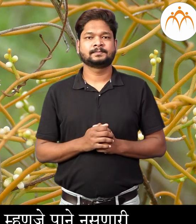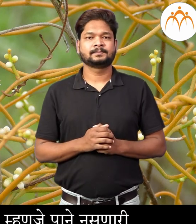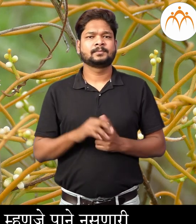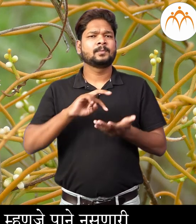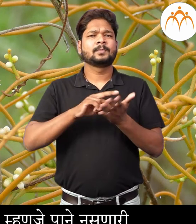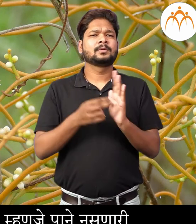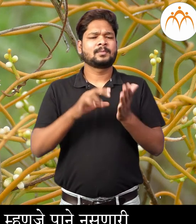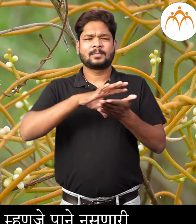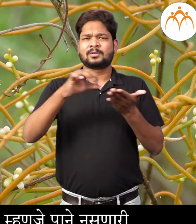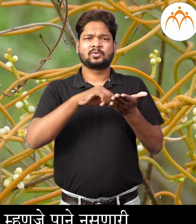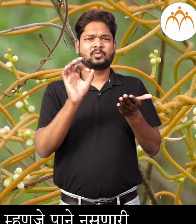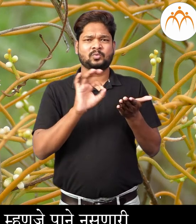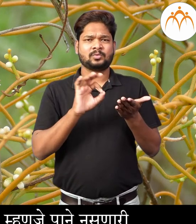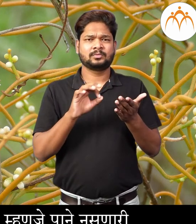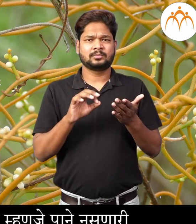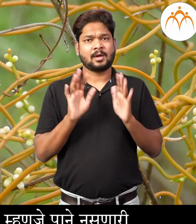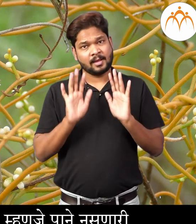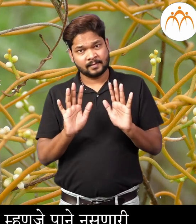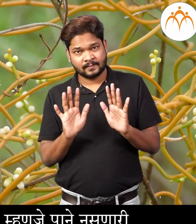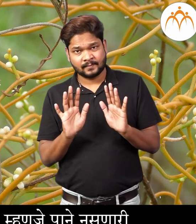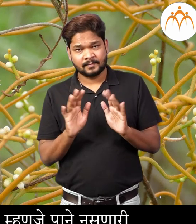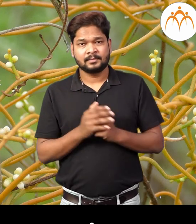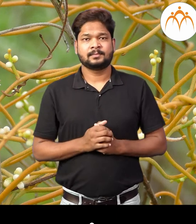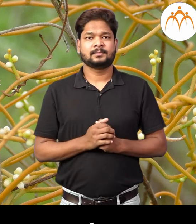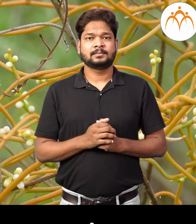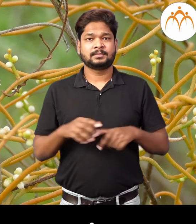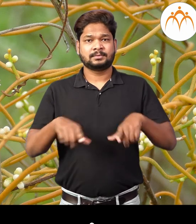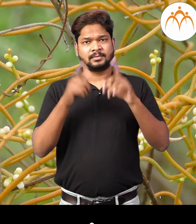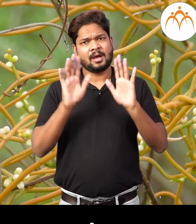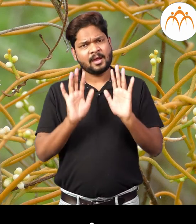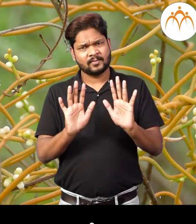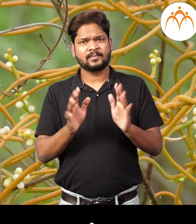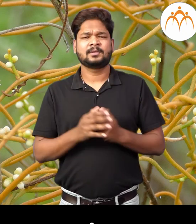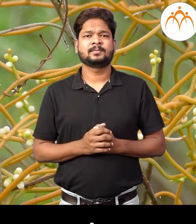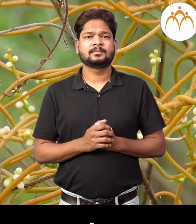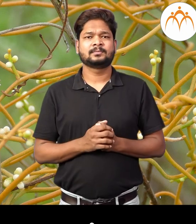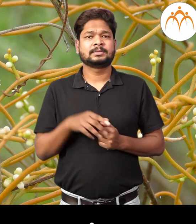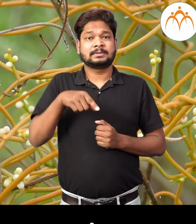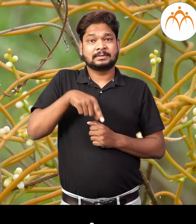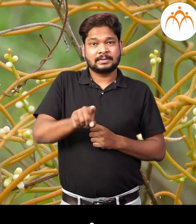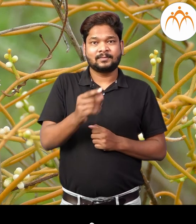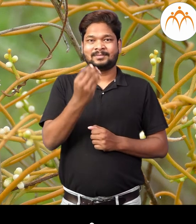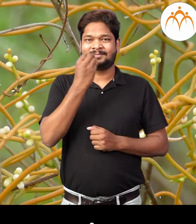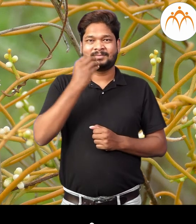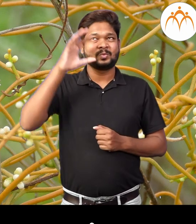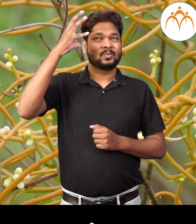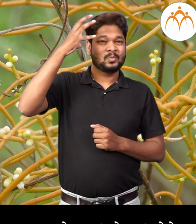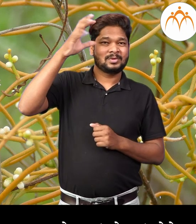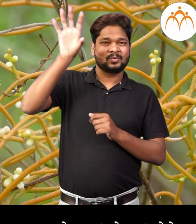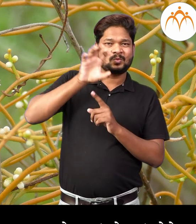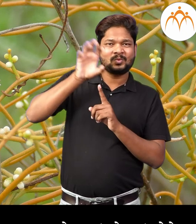परणहीन महंजे पाने नस्टनारी वनस्पति आहे ही वनस्पती स्वताहा अन्य तयार करत नाही